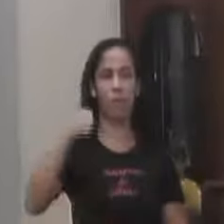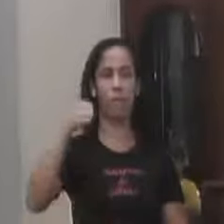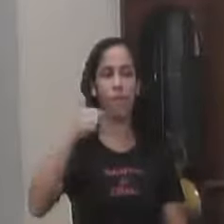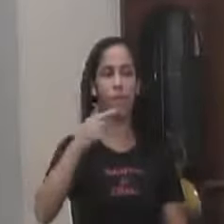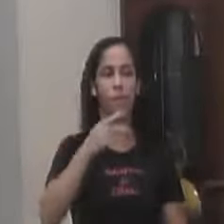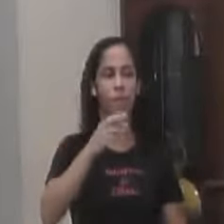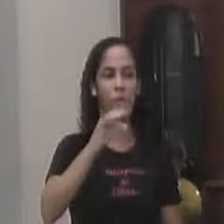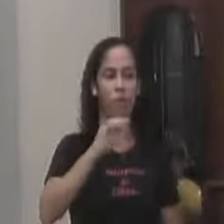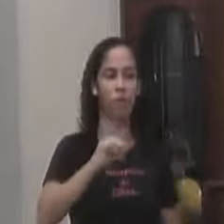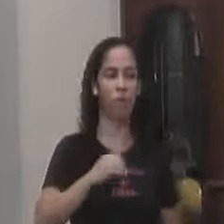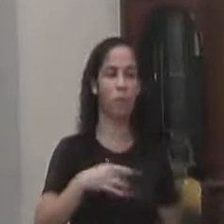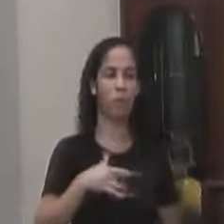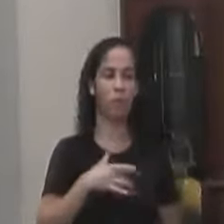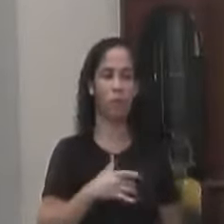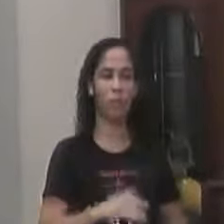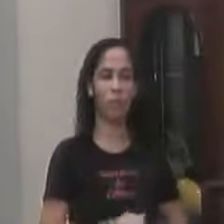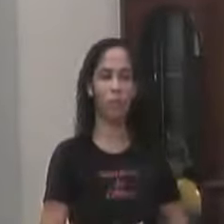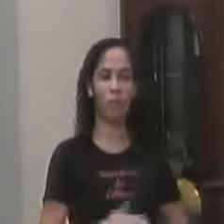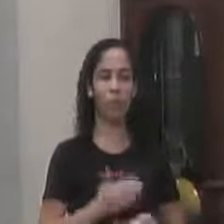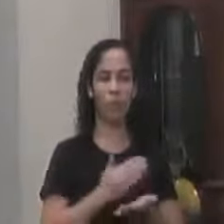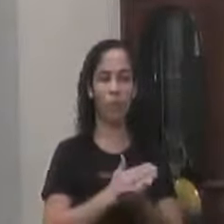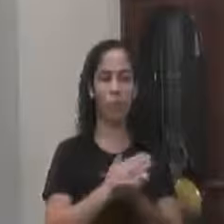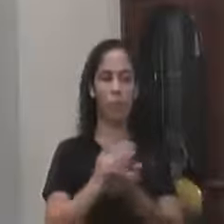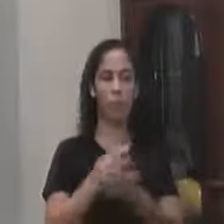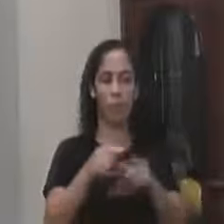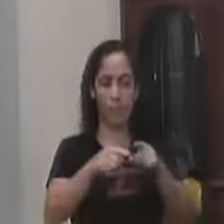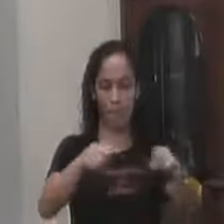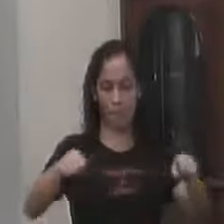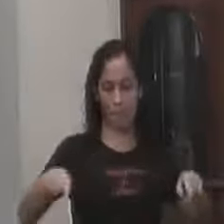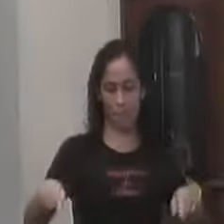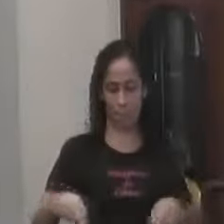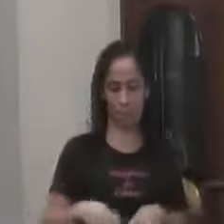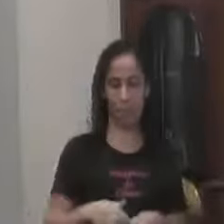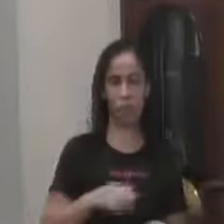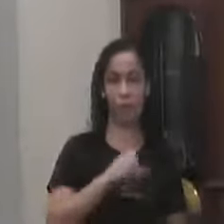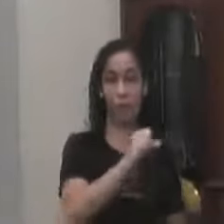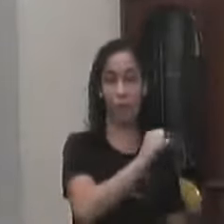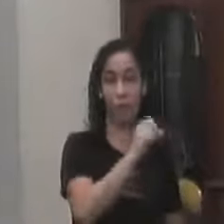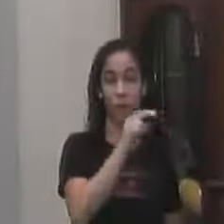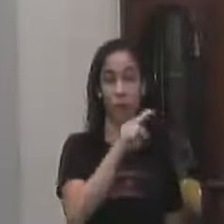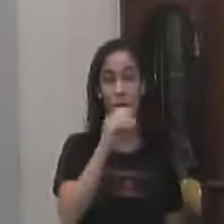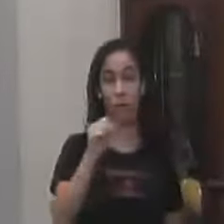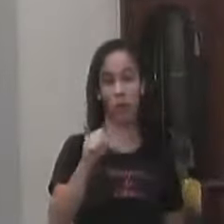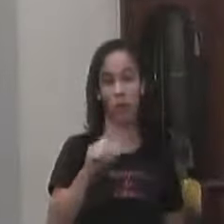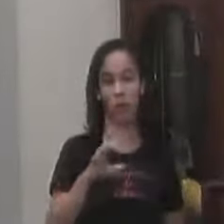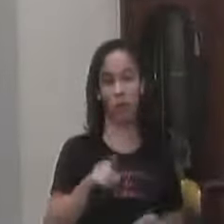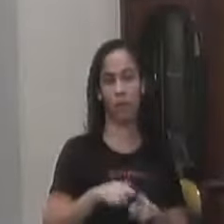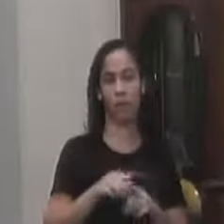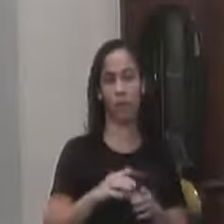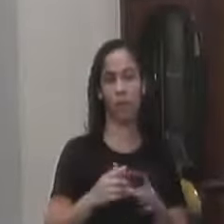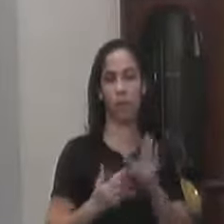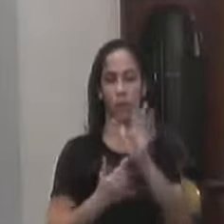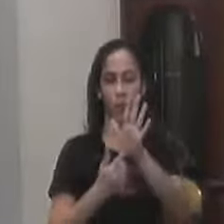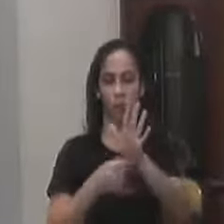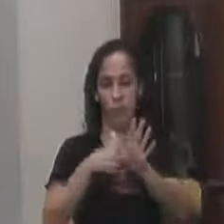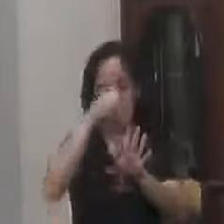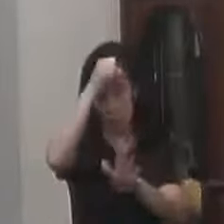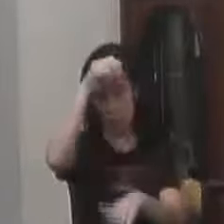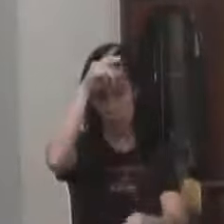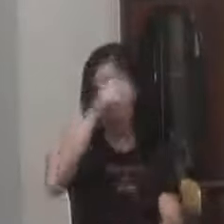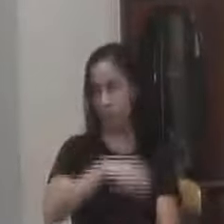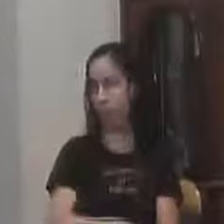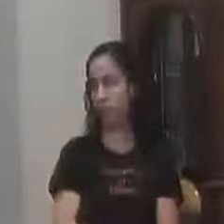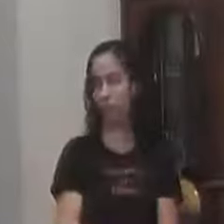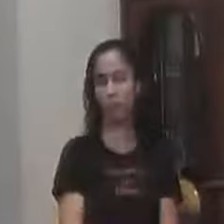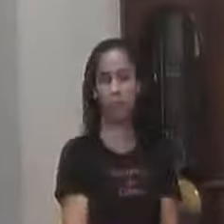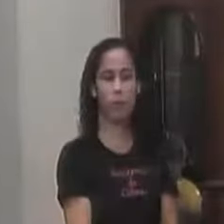De posto de saúde De planta De posto de saúde Que o SUS Que o Ministério da Saúde Apresenta aos municípios Quer